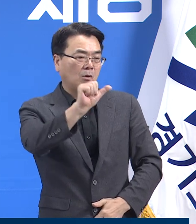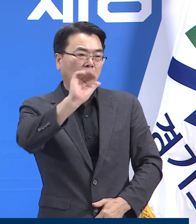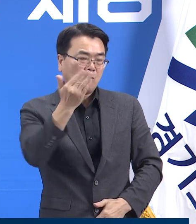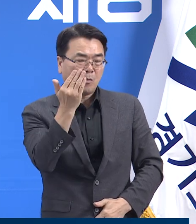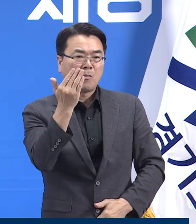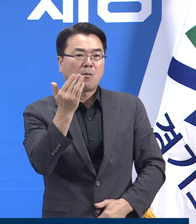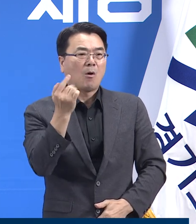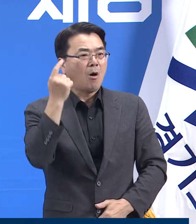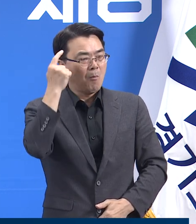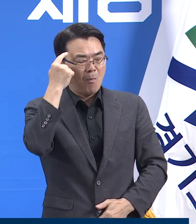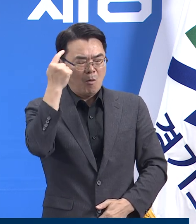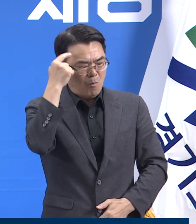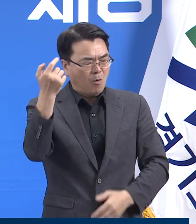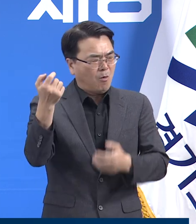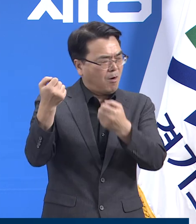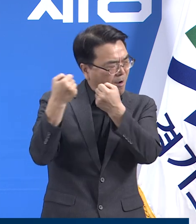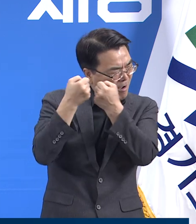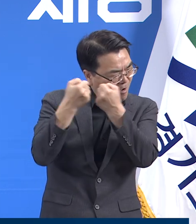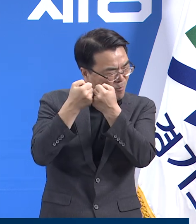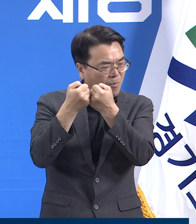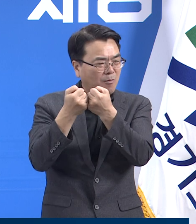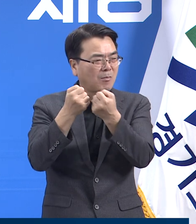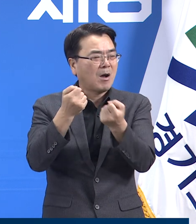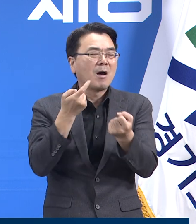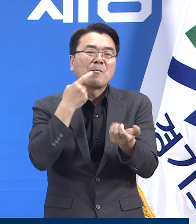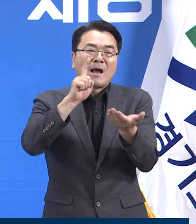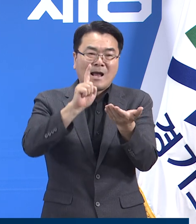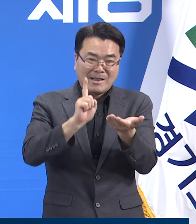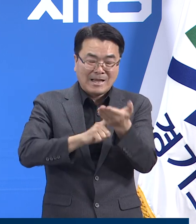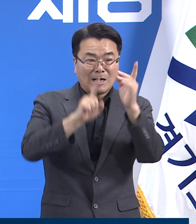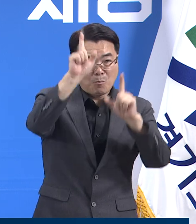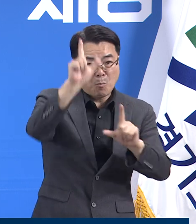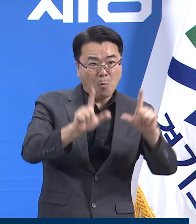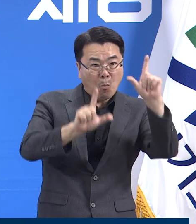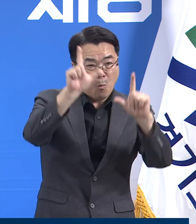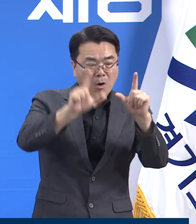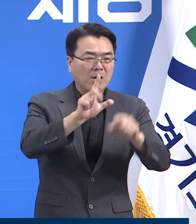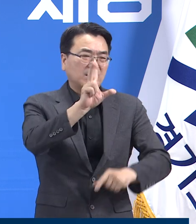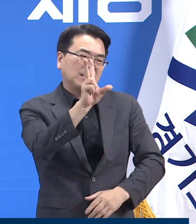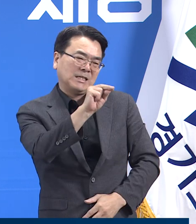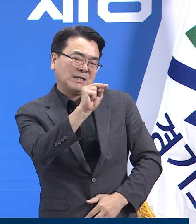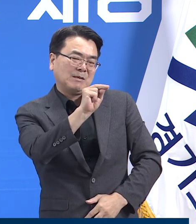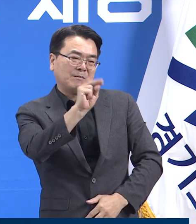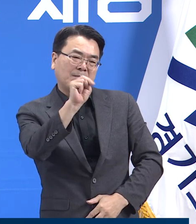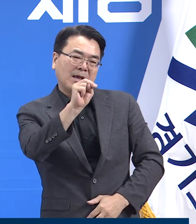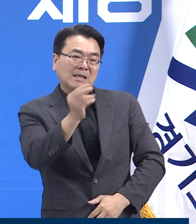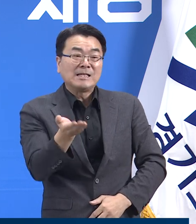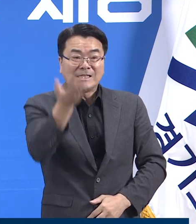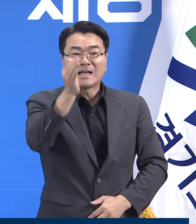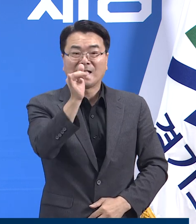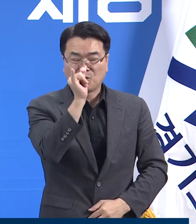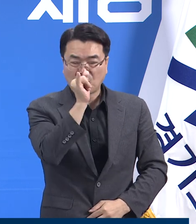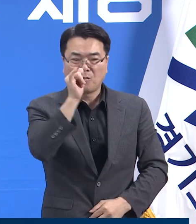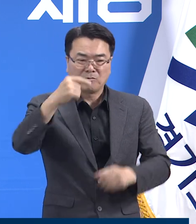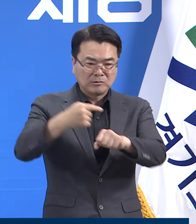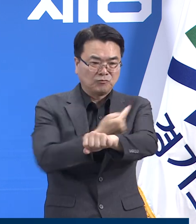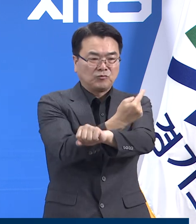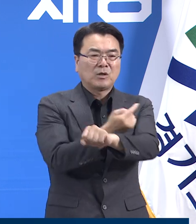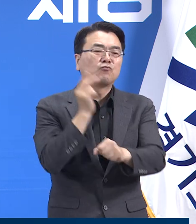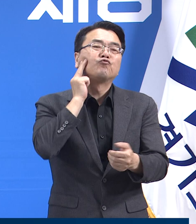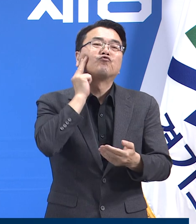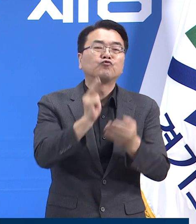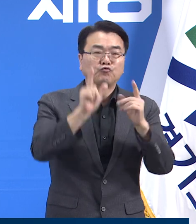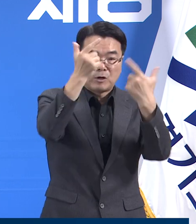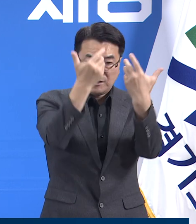두통, 발열 등 경증 사례가 2만 6,058건으로 대부분을 차지하고 있으며 중증 사례